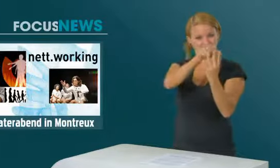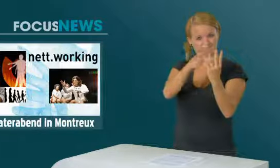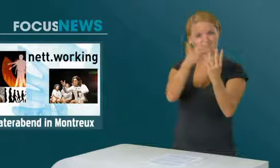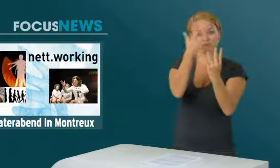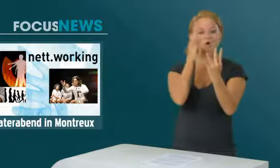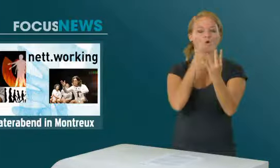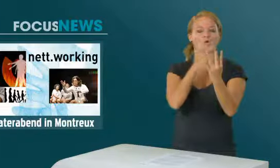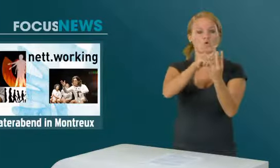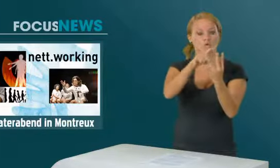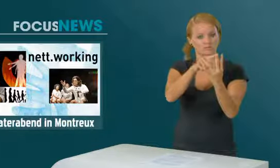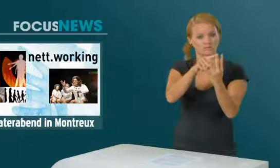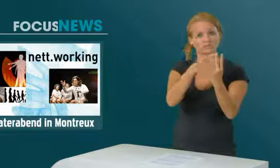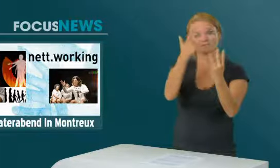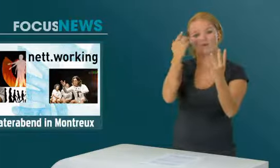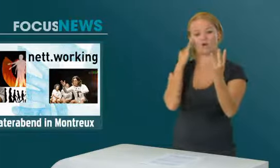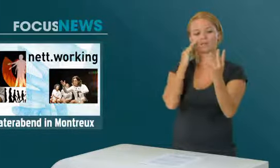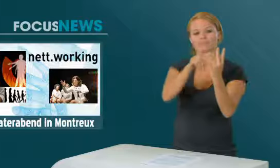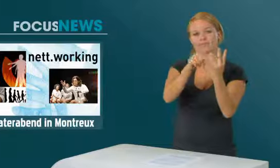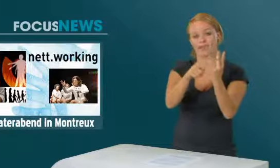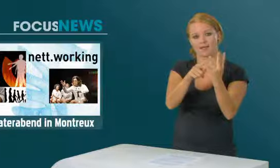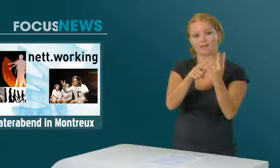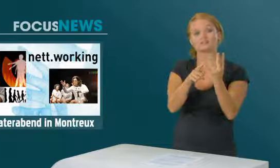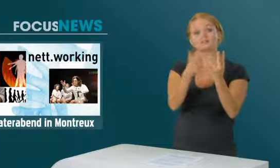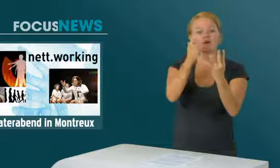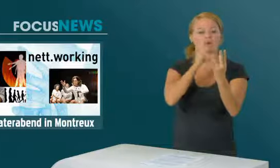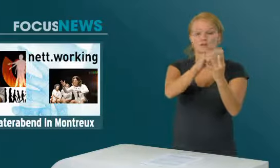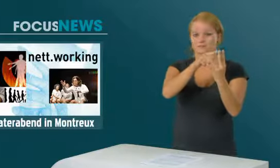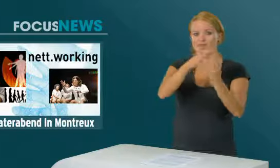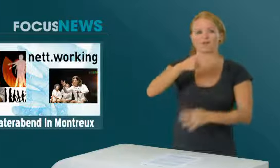Ramesh Mayapan und Katia Tissi, beide gehörlos.